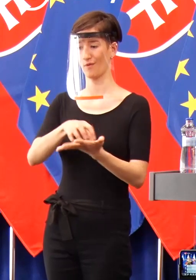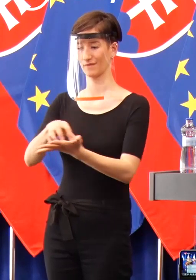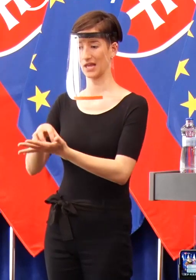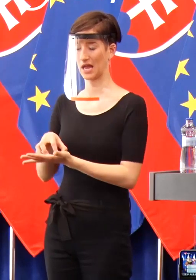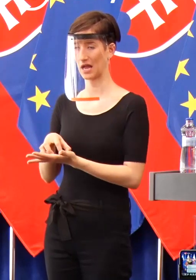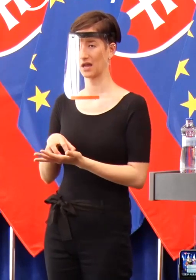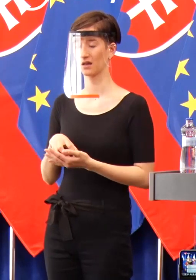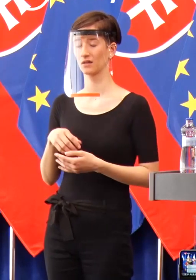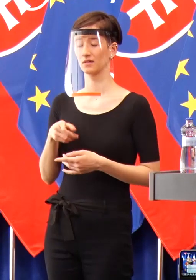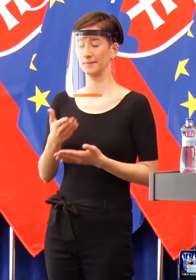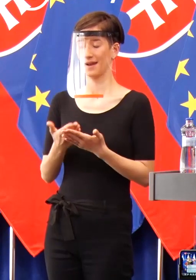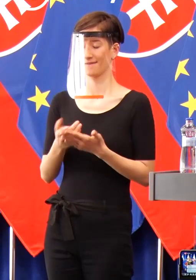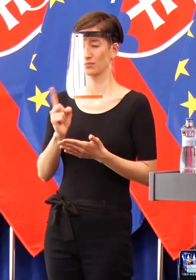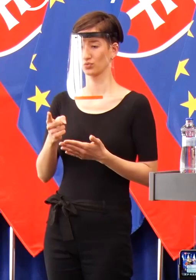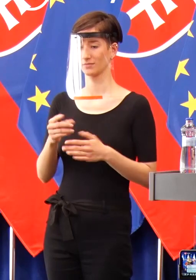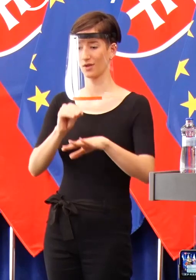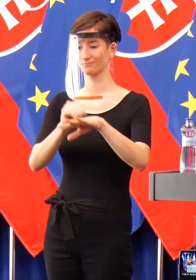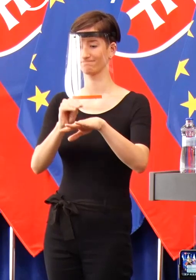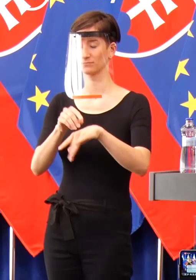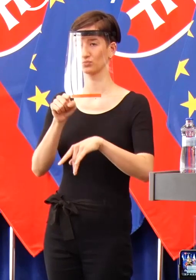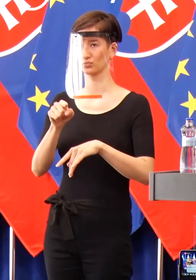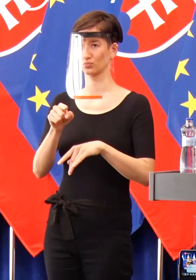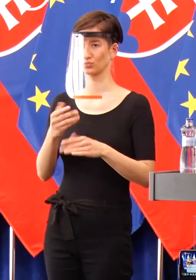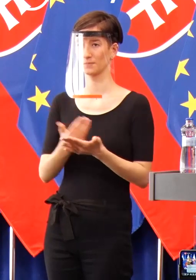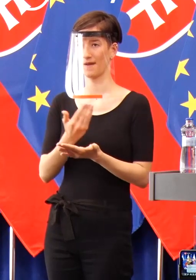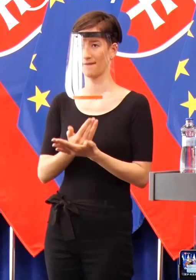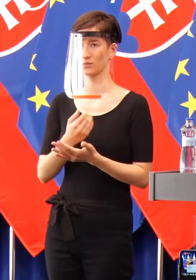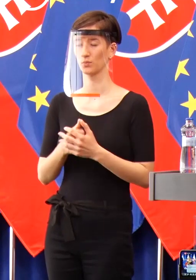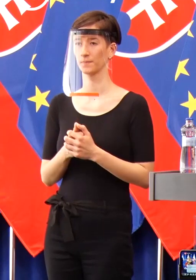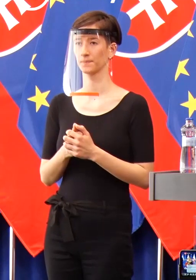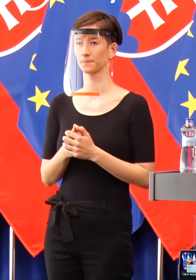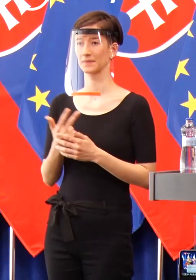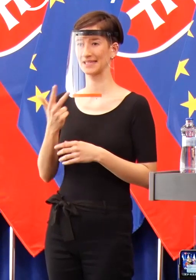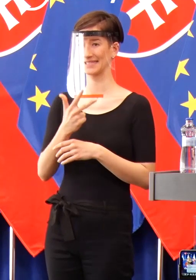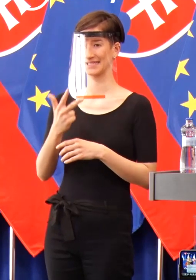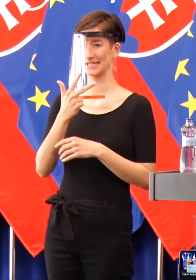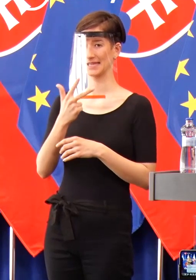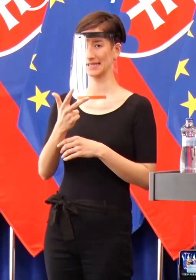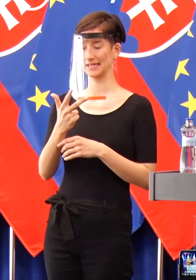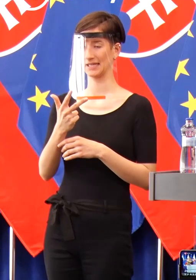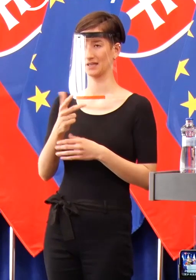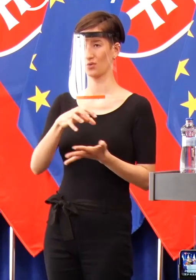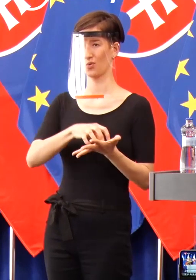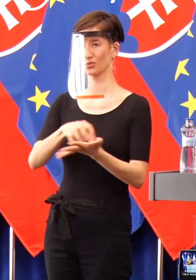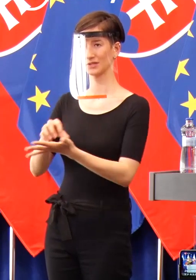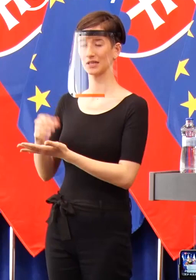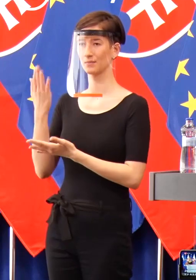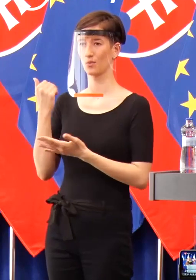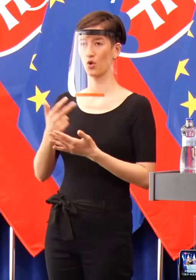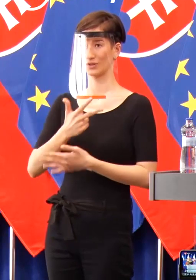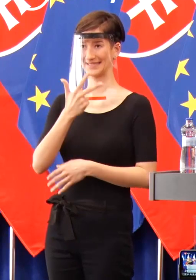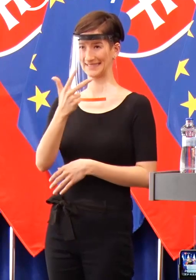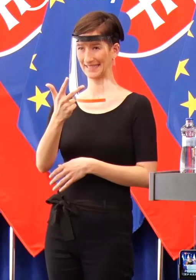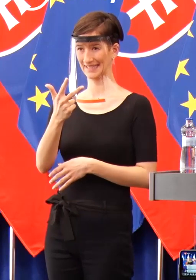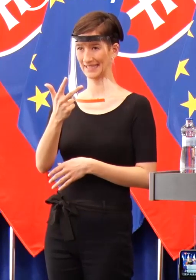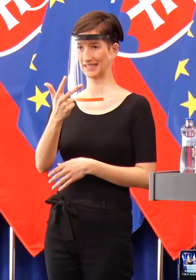Z 33 lokalít, ktoré sme testovali, tam vybuchli tri. Samozrejme, to vôbec neznamená, že v tých ostatných